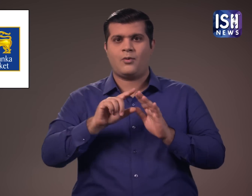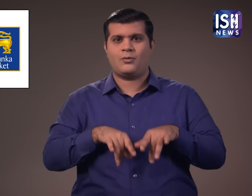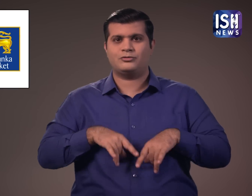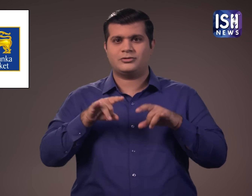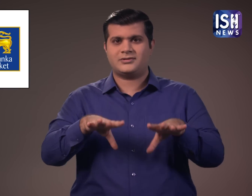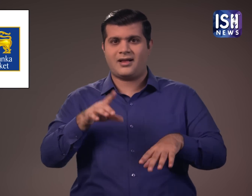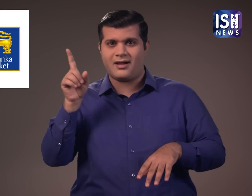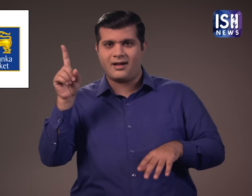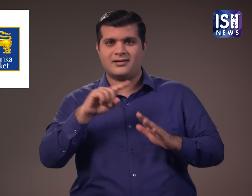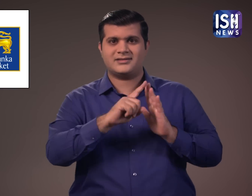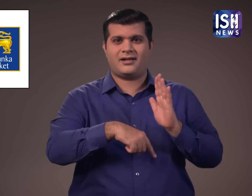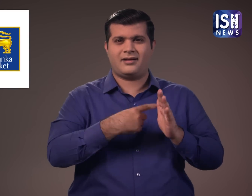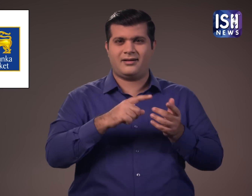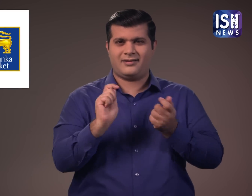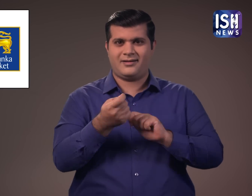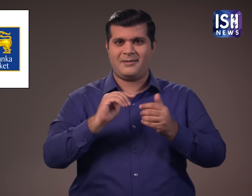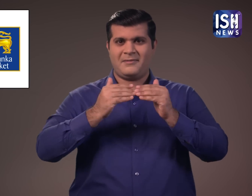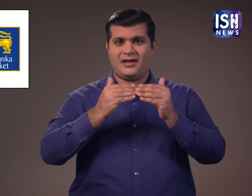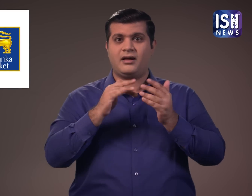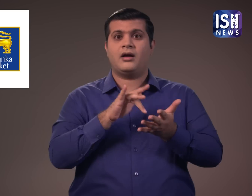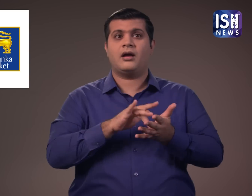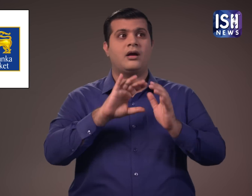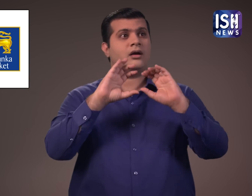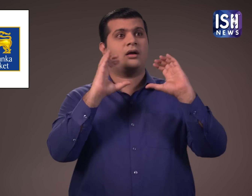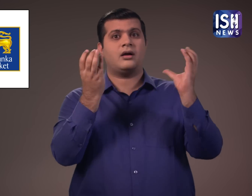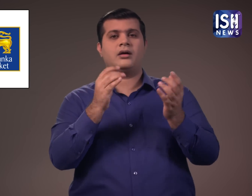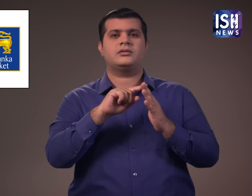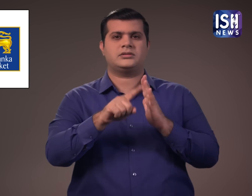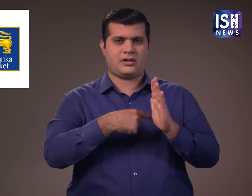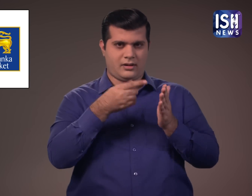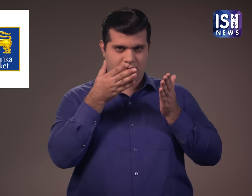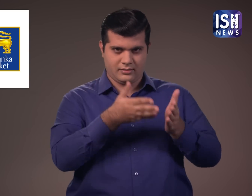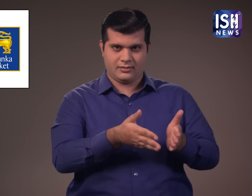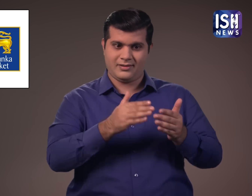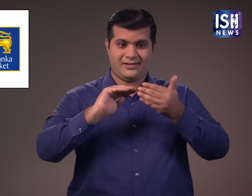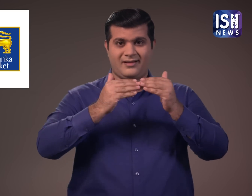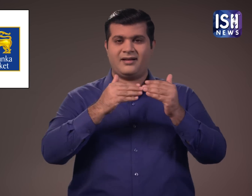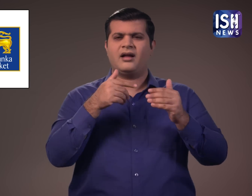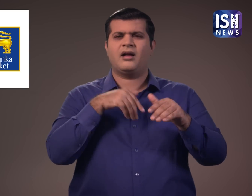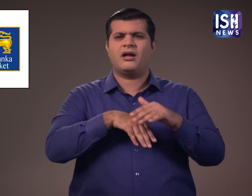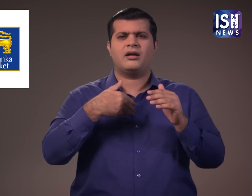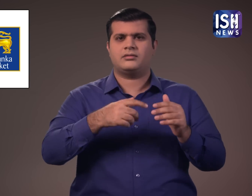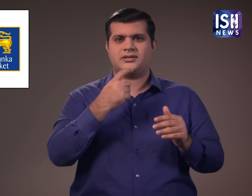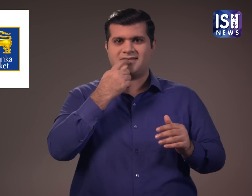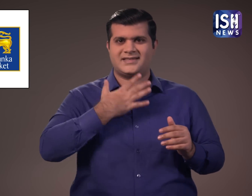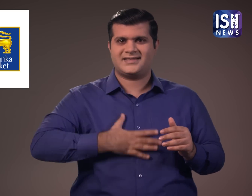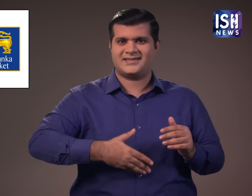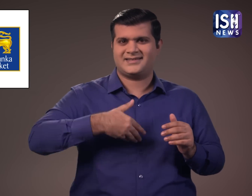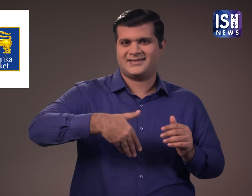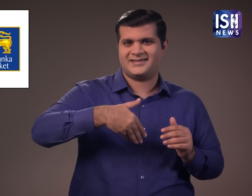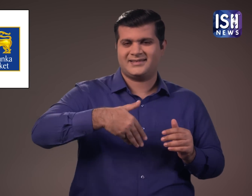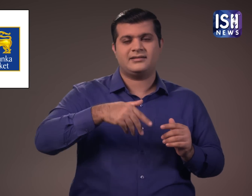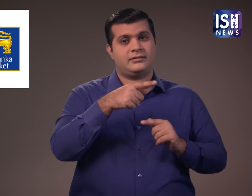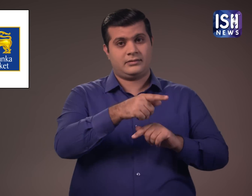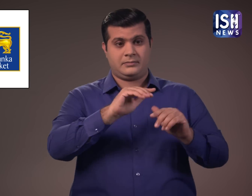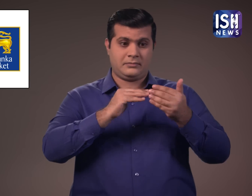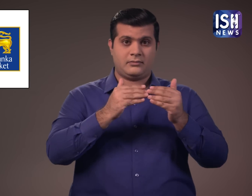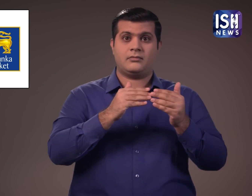आस्ट्रेलिया और श्री रंका के बीच टेस्स सीरीज चल रही है। मैच के